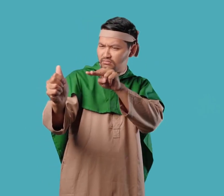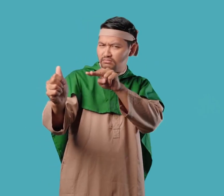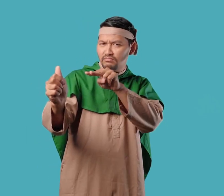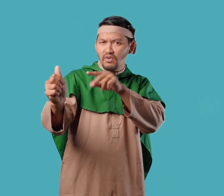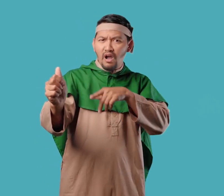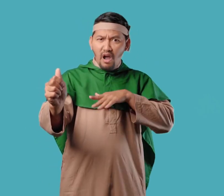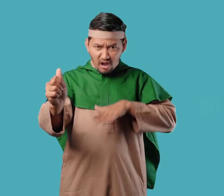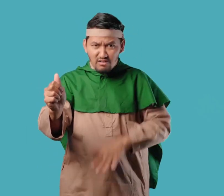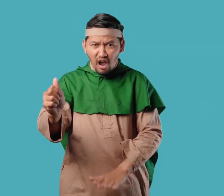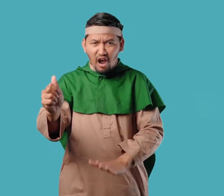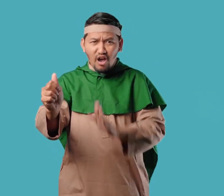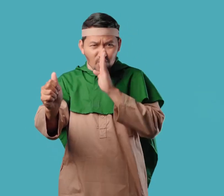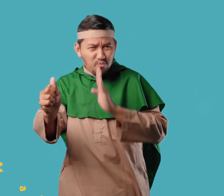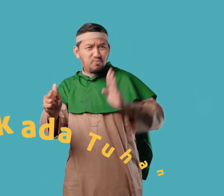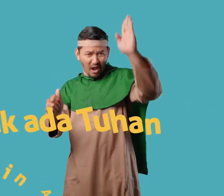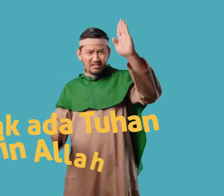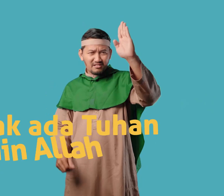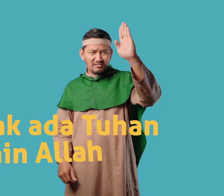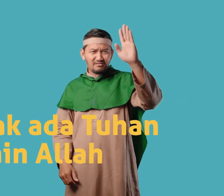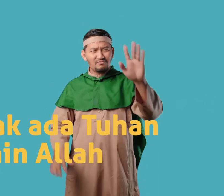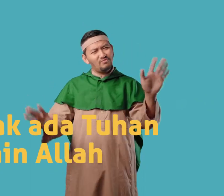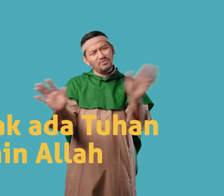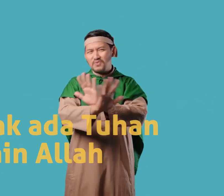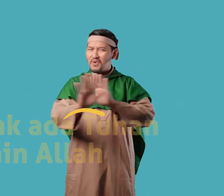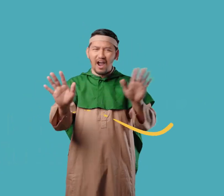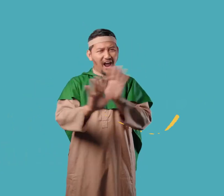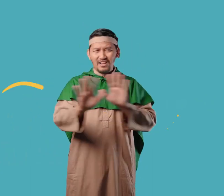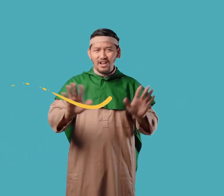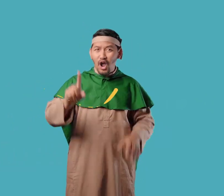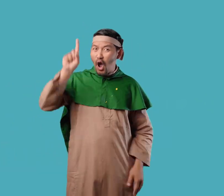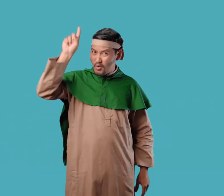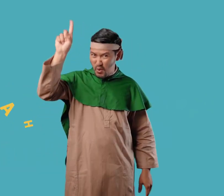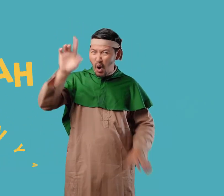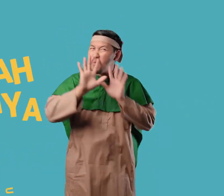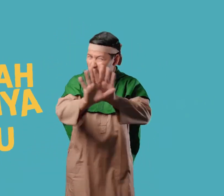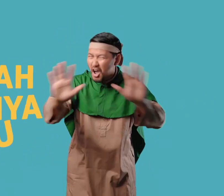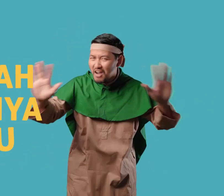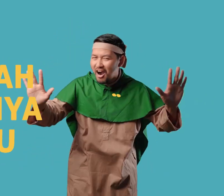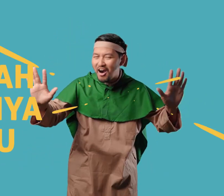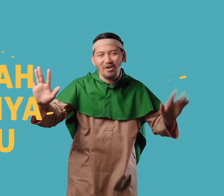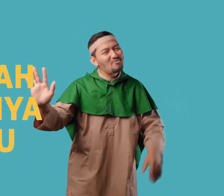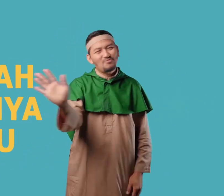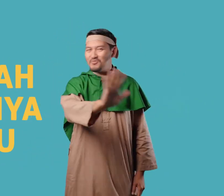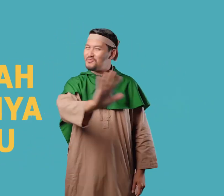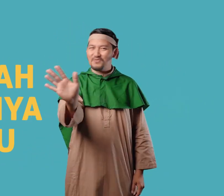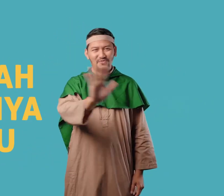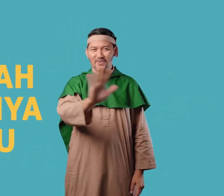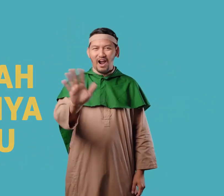tegas mengajarkan Bahwa tidak ada Tuhan selain Allah Allah hanya satu Dan Allah